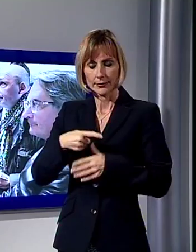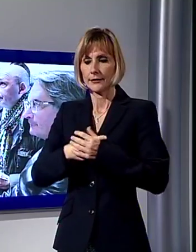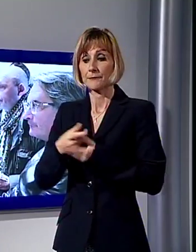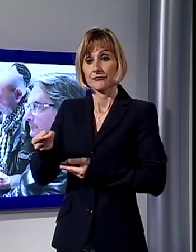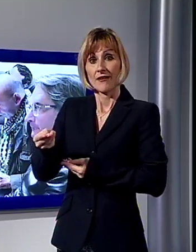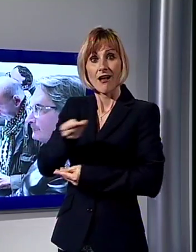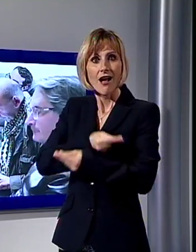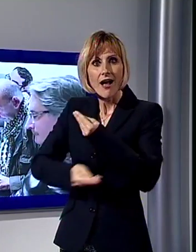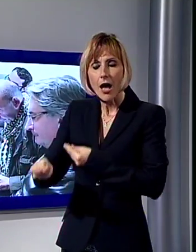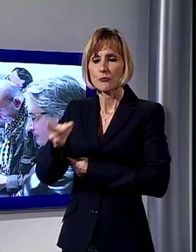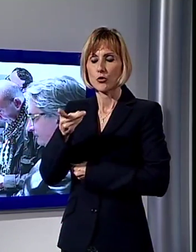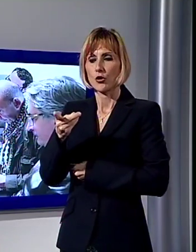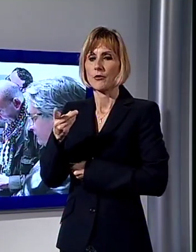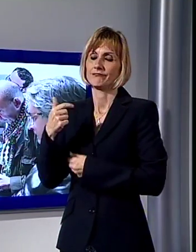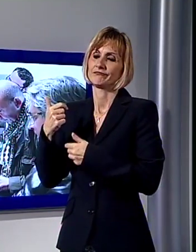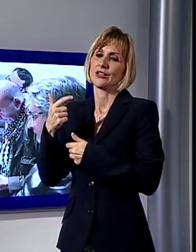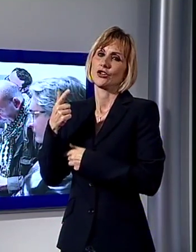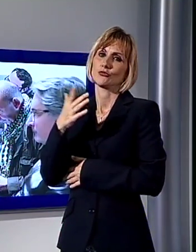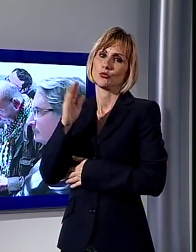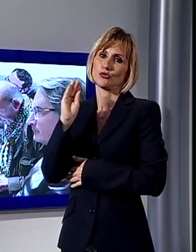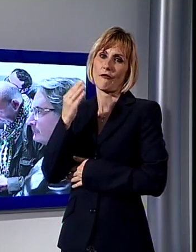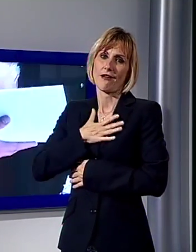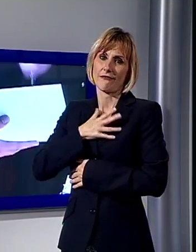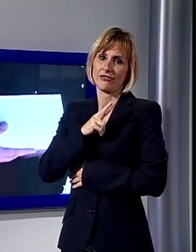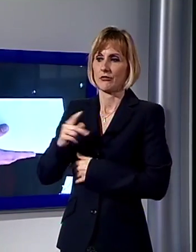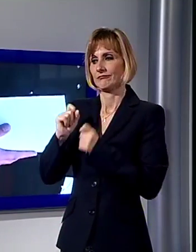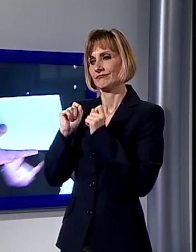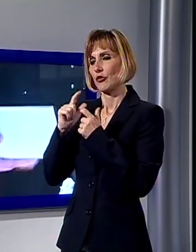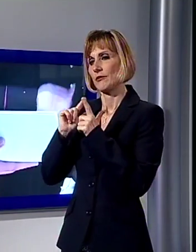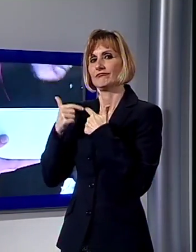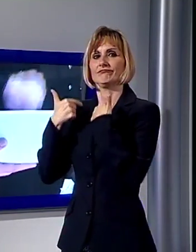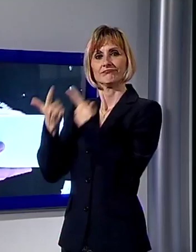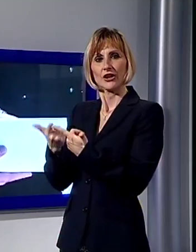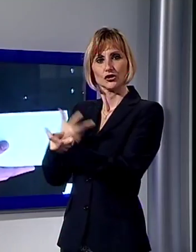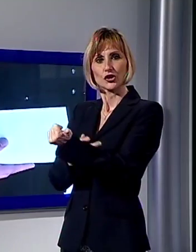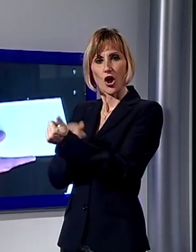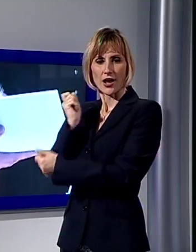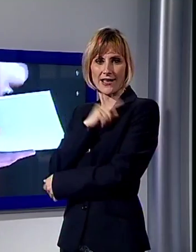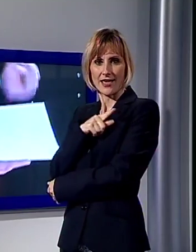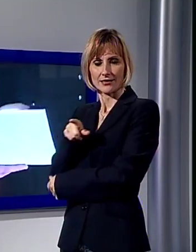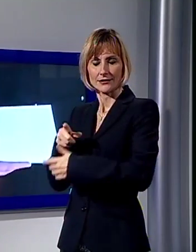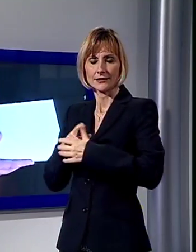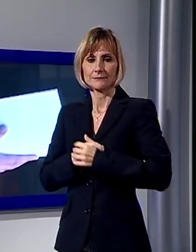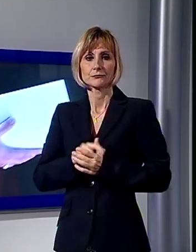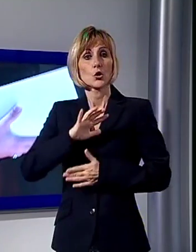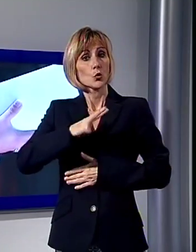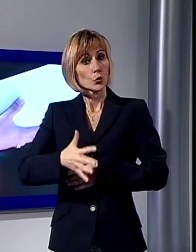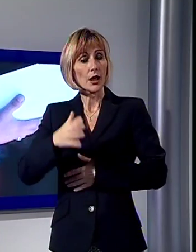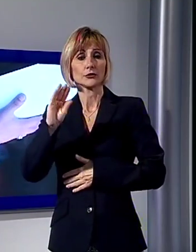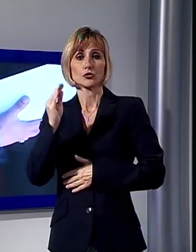cambio, alle due ragazze, il 24enne cedeva la droga gratis. L'altro ragazzo, il 17enne, è stato denunciato perché lo